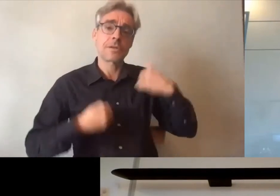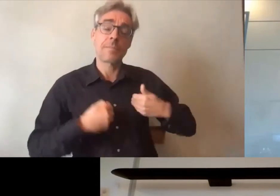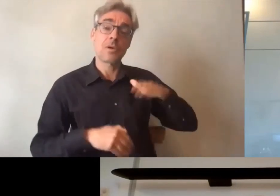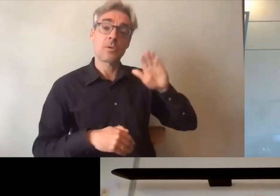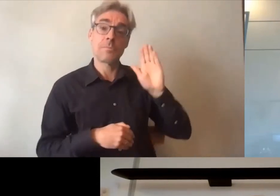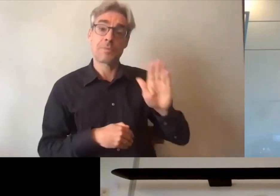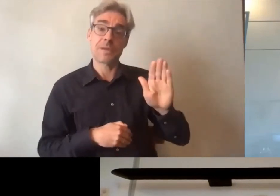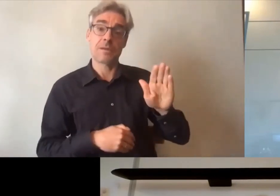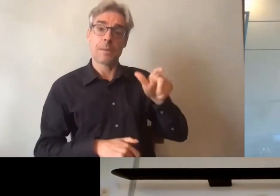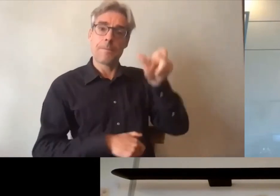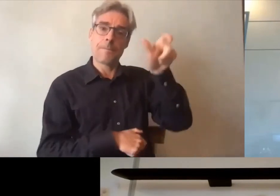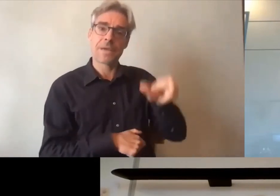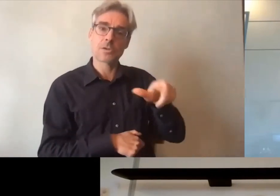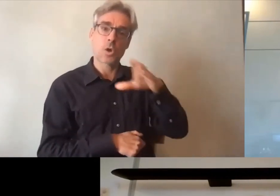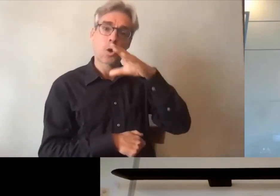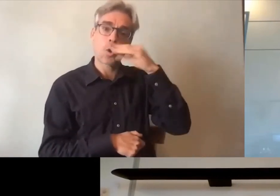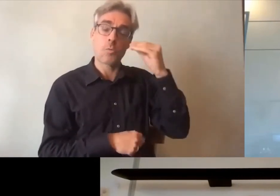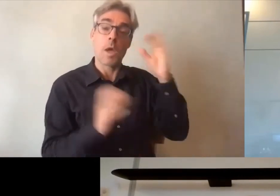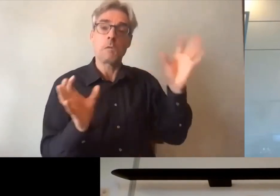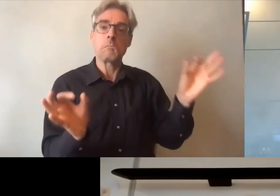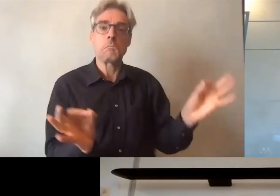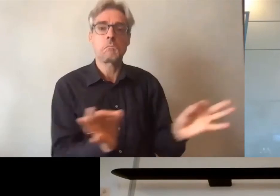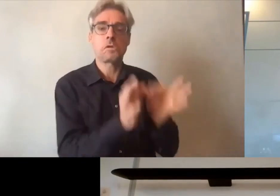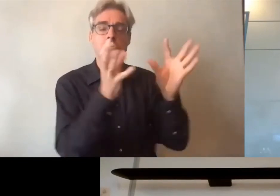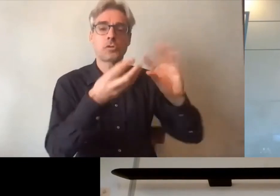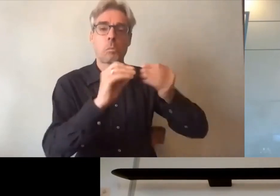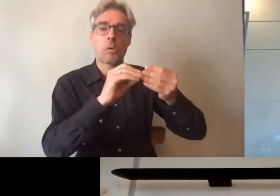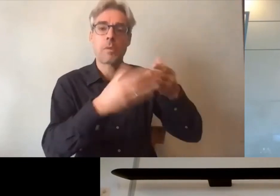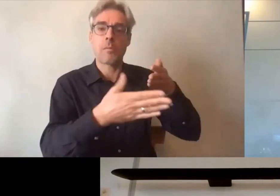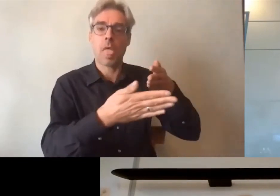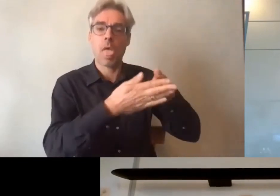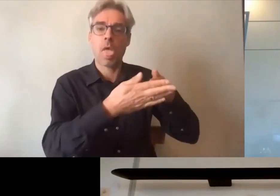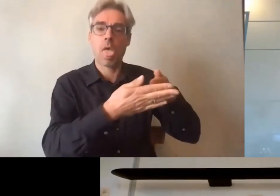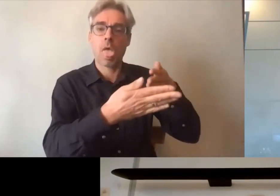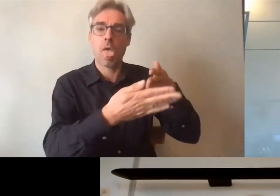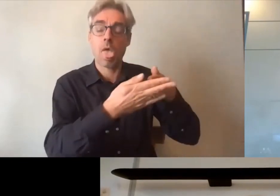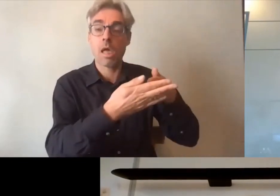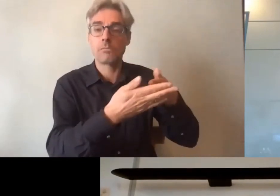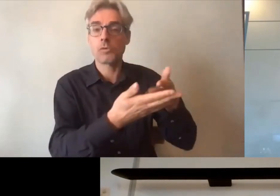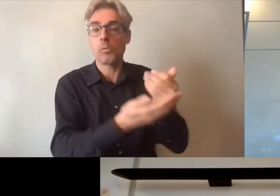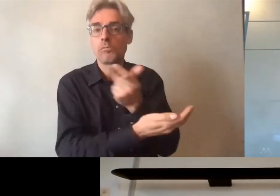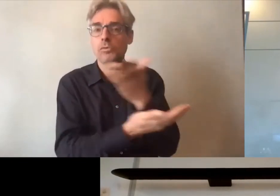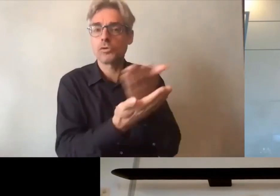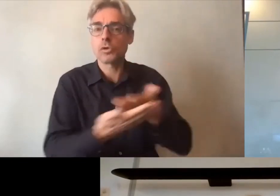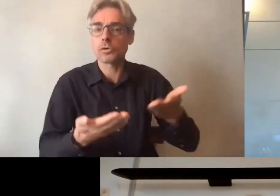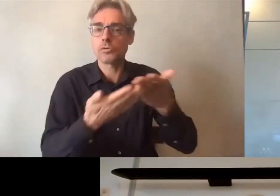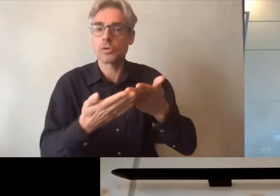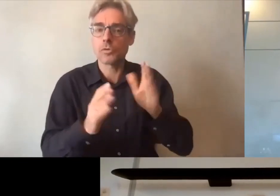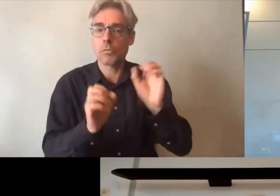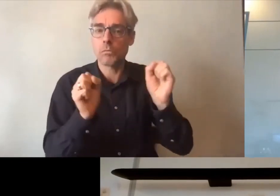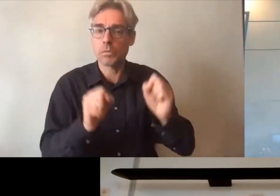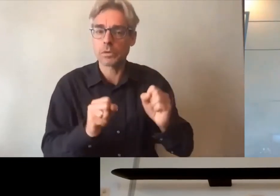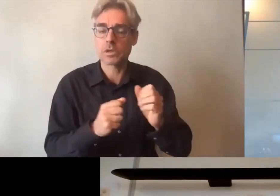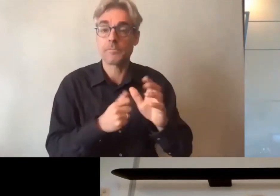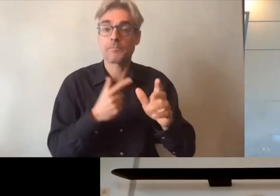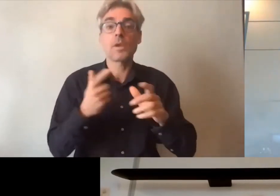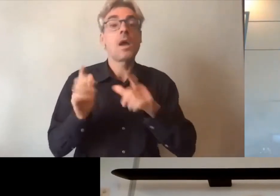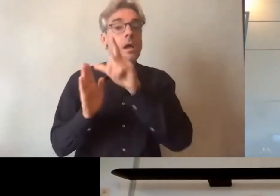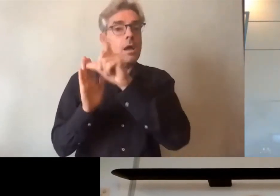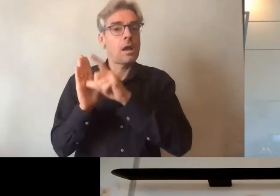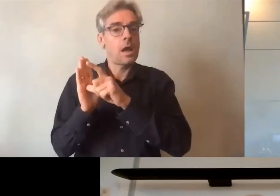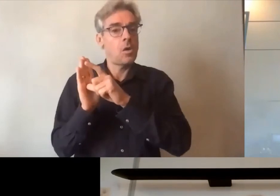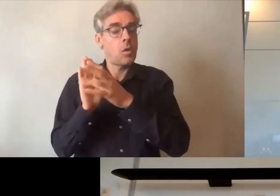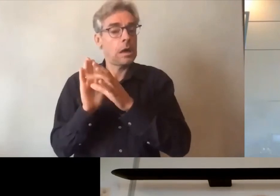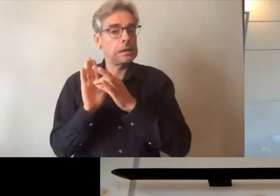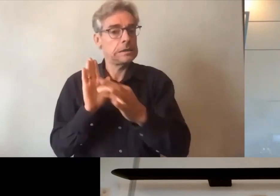qui à un moment donné rencontrent des difficultés dans différents domaines et elle dit également que